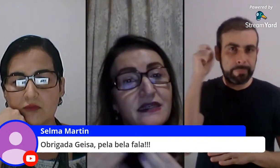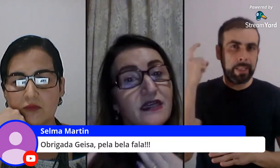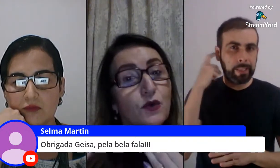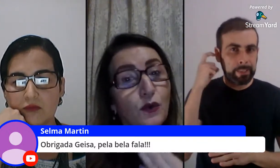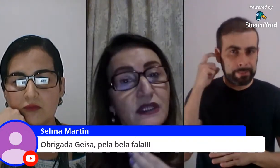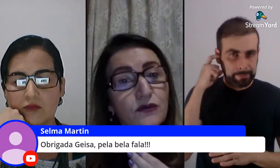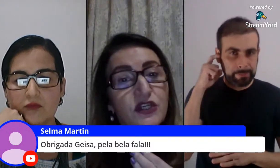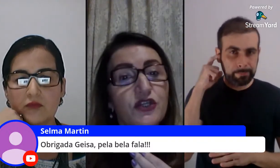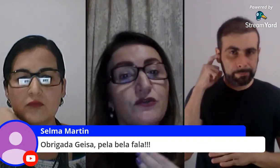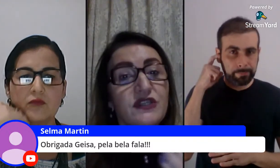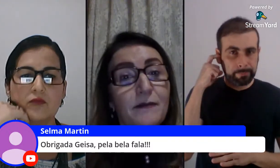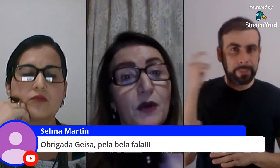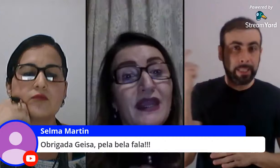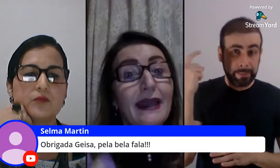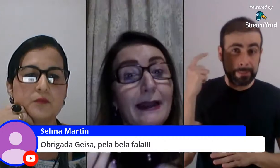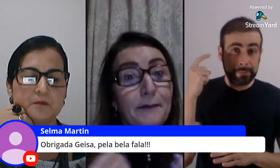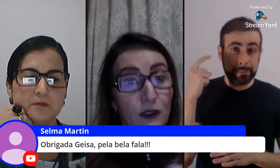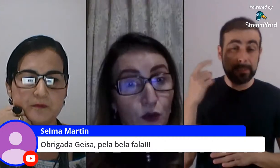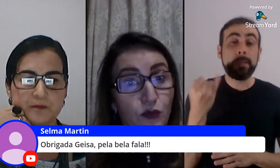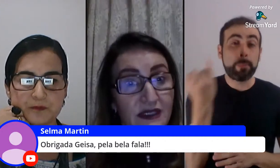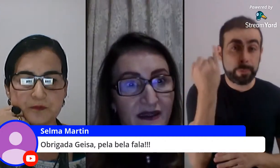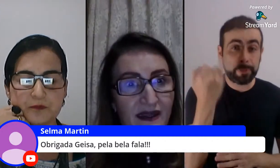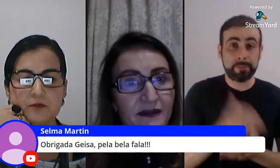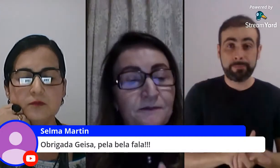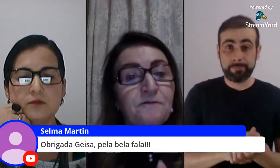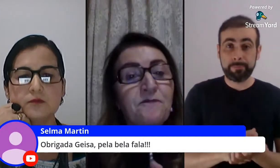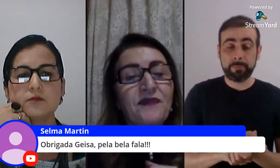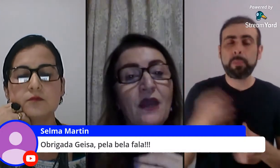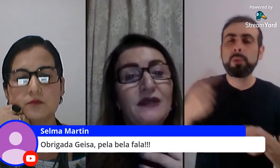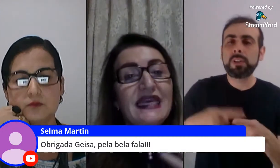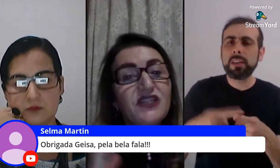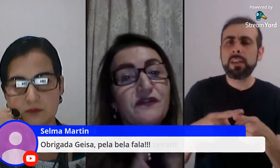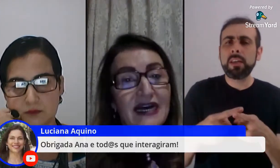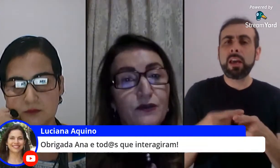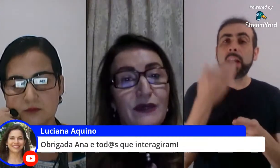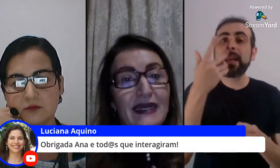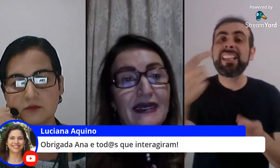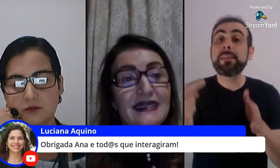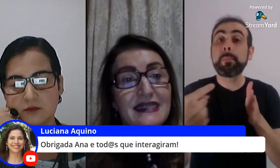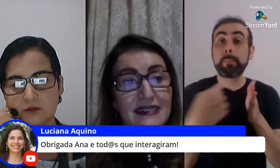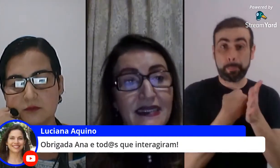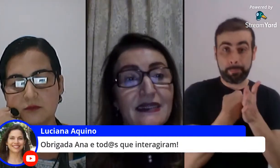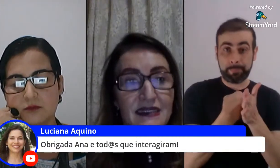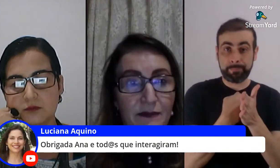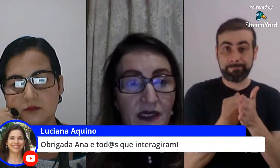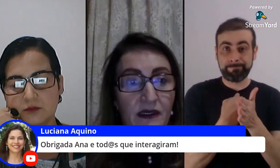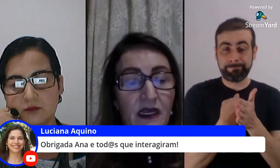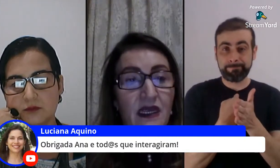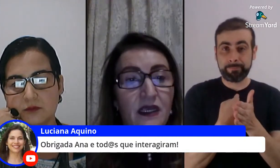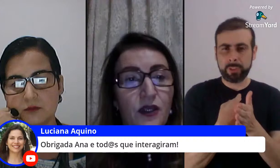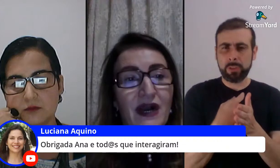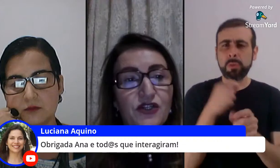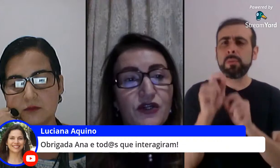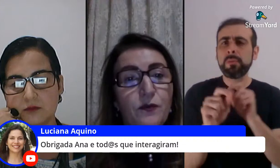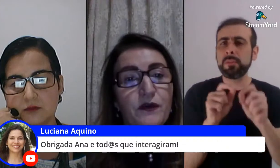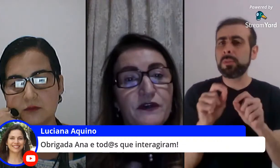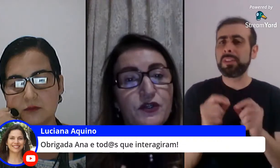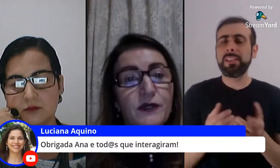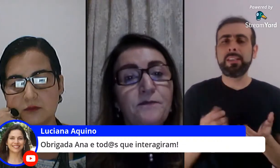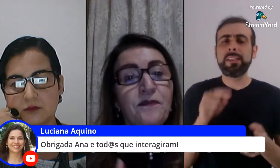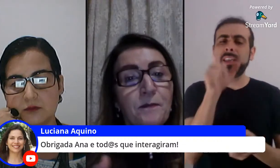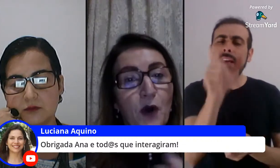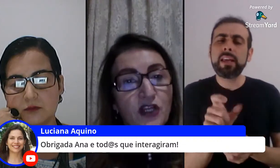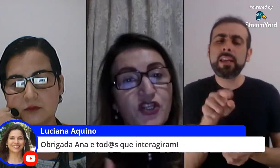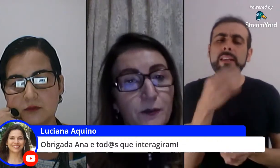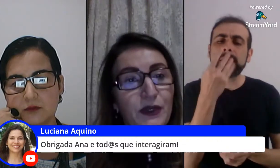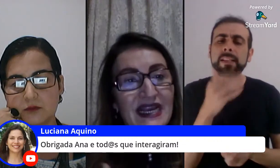escuta no sentido de saber o que ela pergunta o que de fato ela necessita saber e eu acho que o